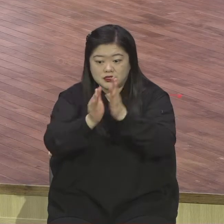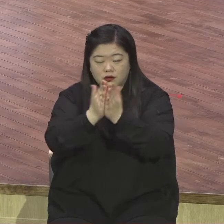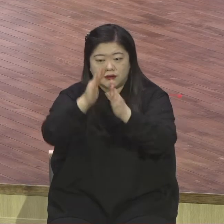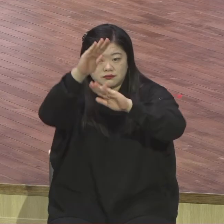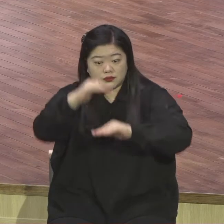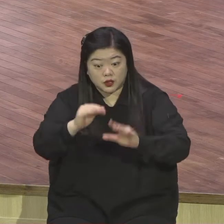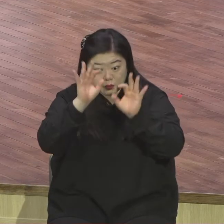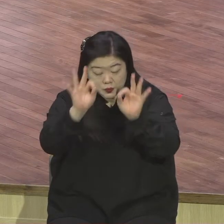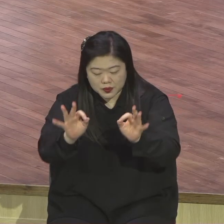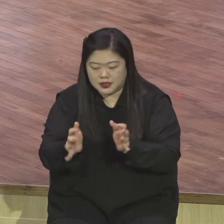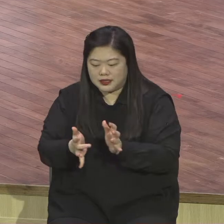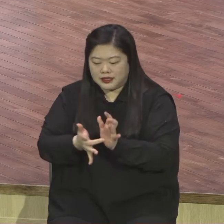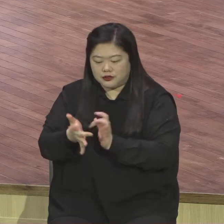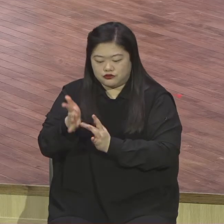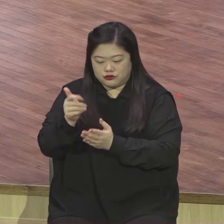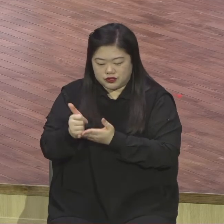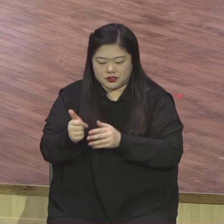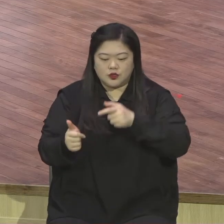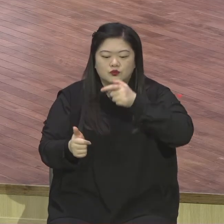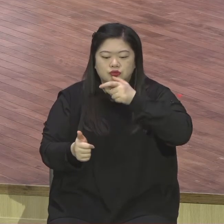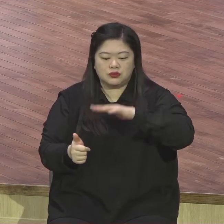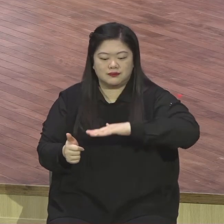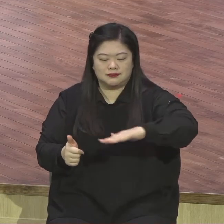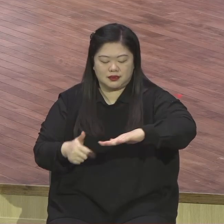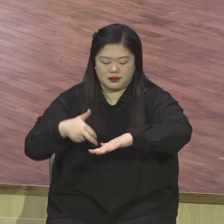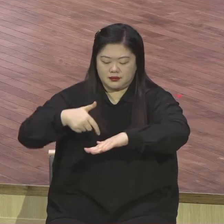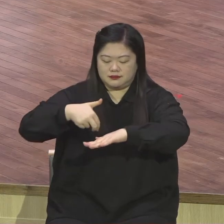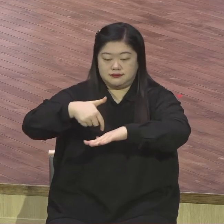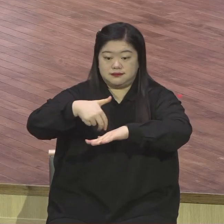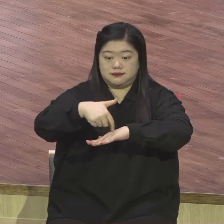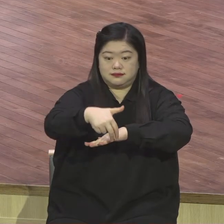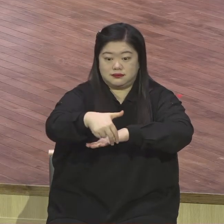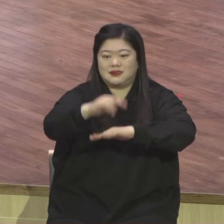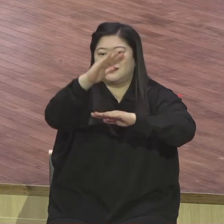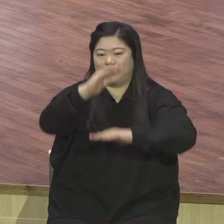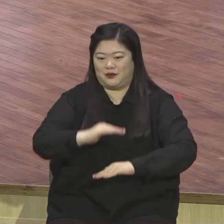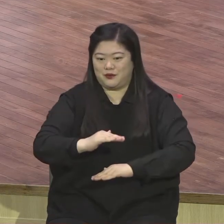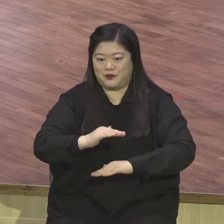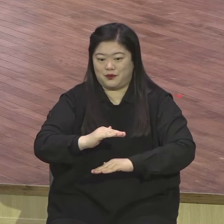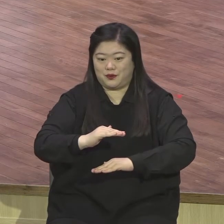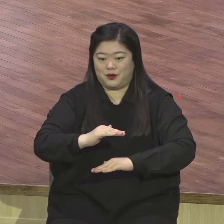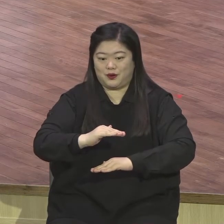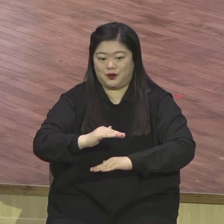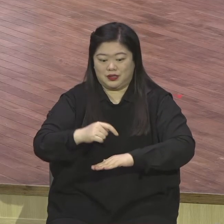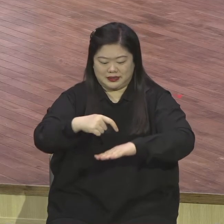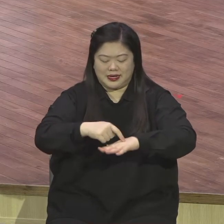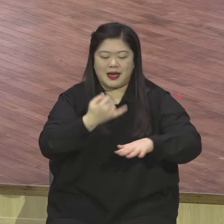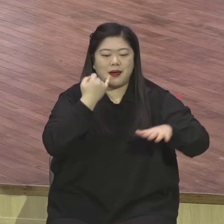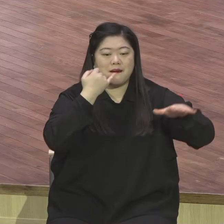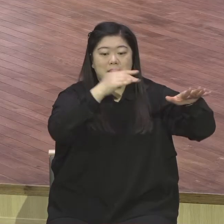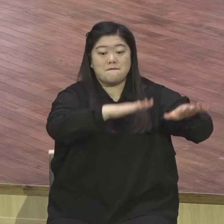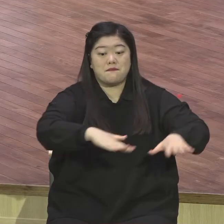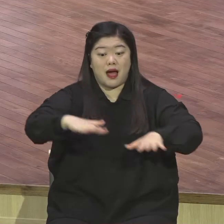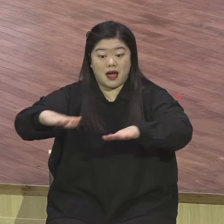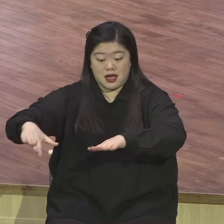사건입니다. 물 위로 걸으신 다시 말하면 바다 위로 걸으신 사건입니다. 이 사건을